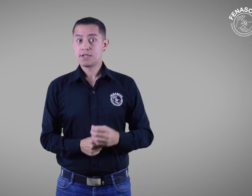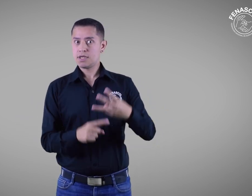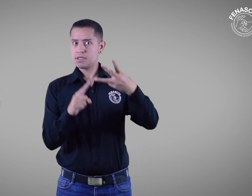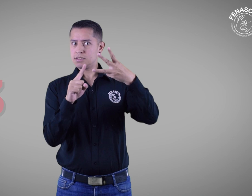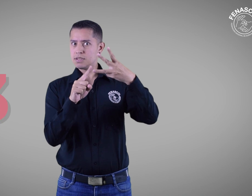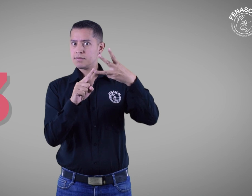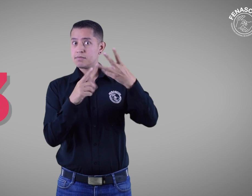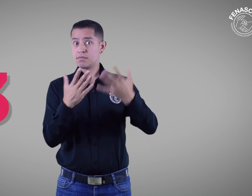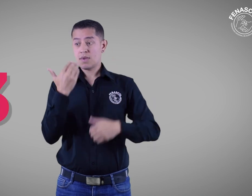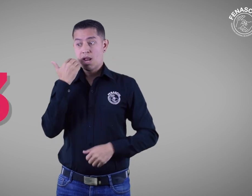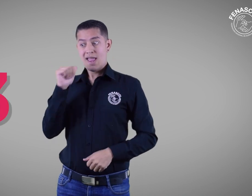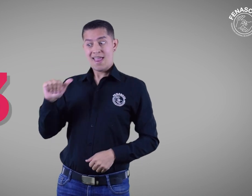Tercero,